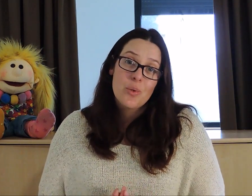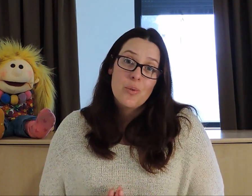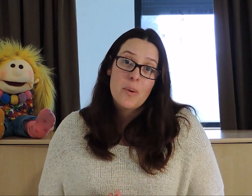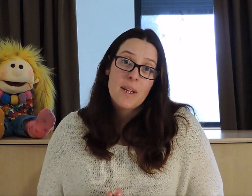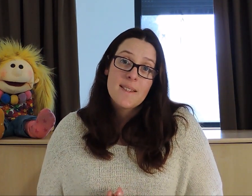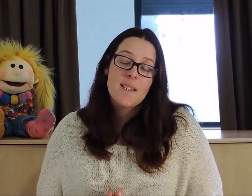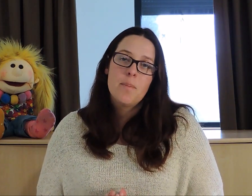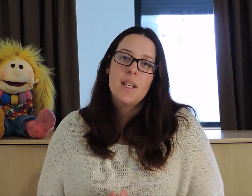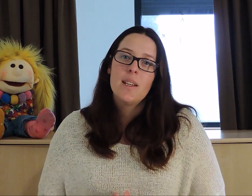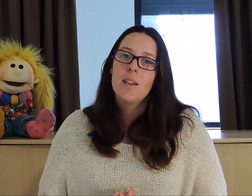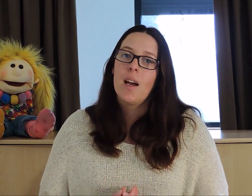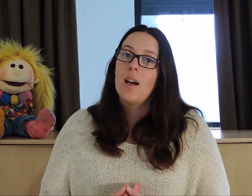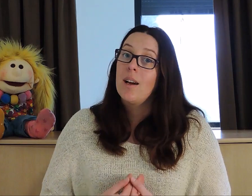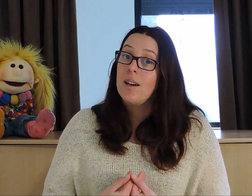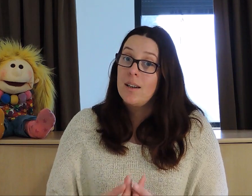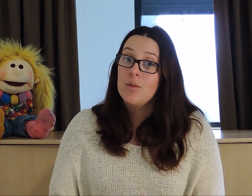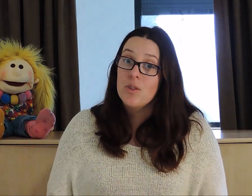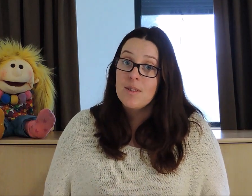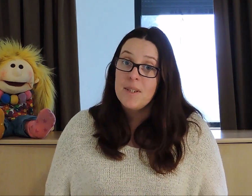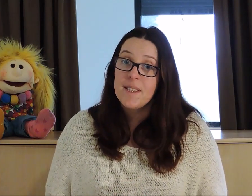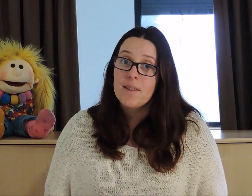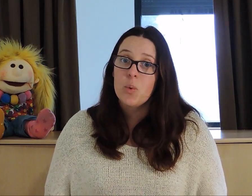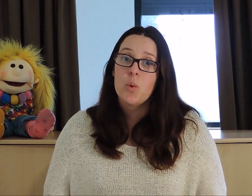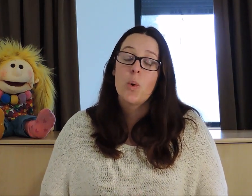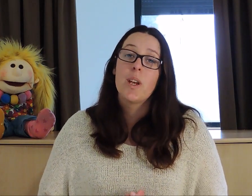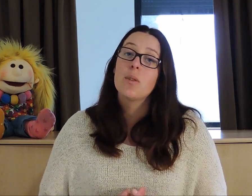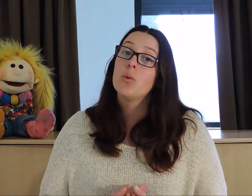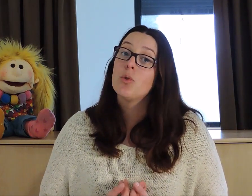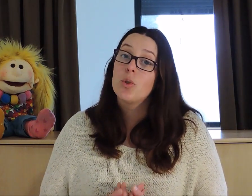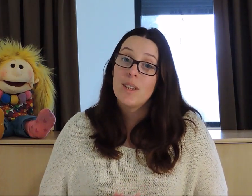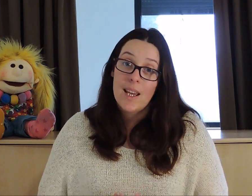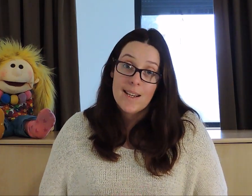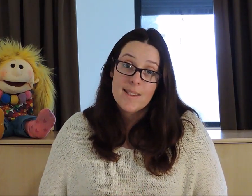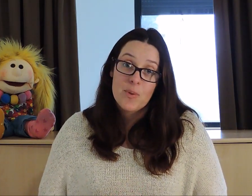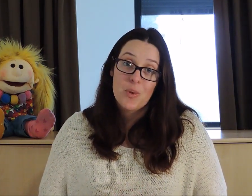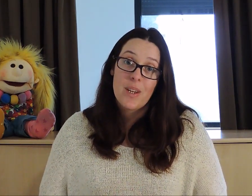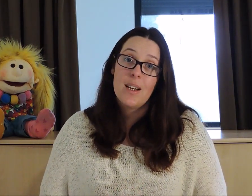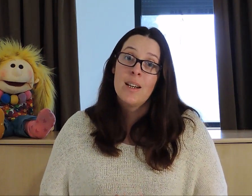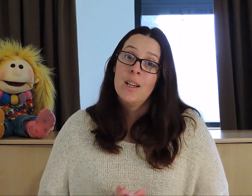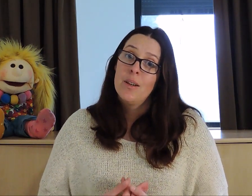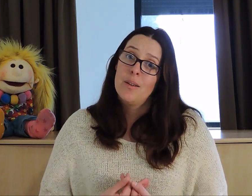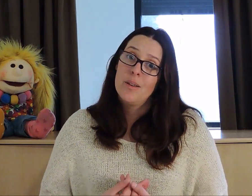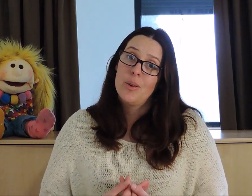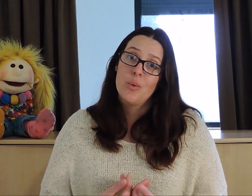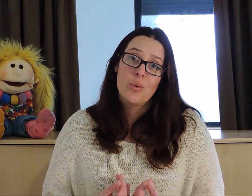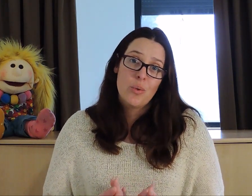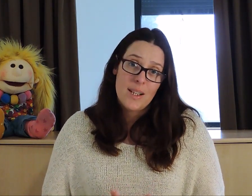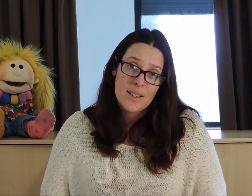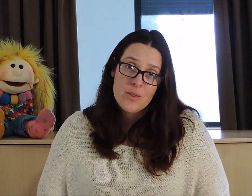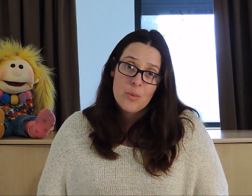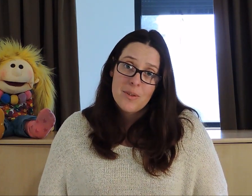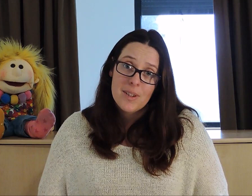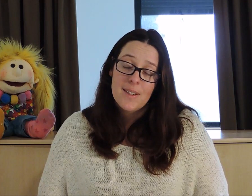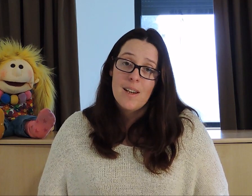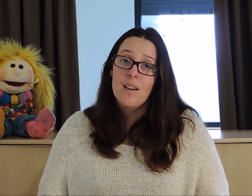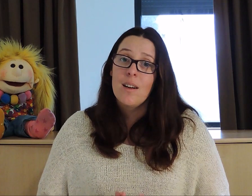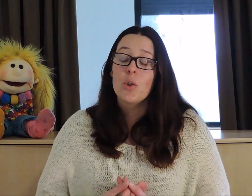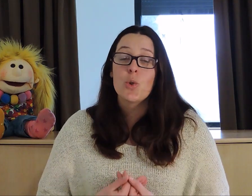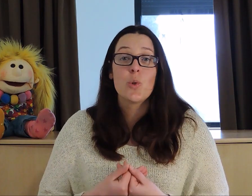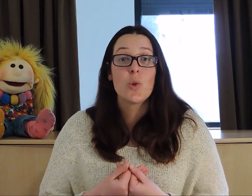je devais participer à une sensibilisation dans le cadre d'une journée exceptionnelle autour de la trisomie 21. Alors je